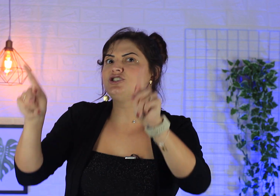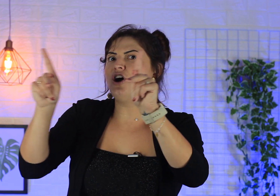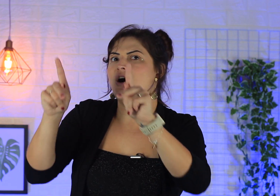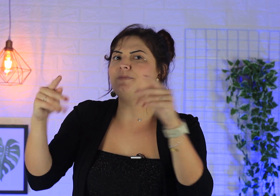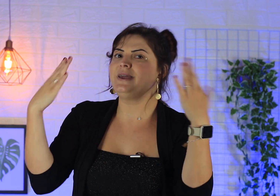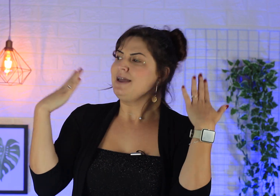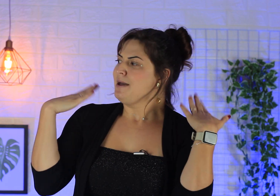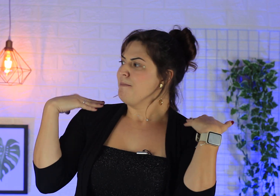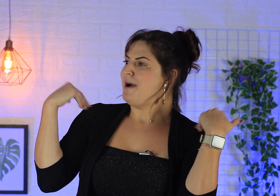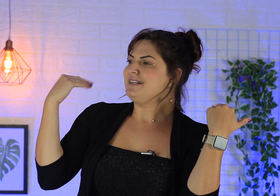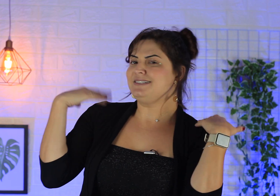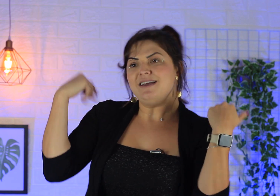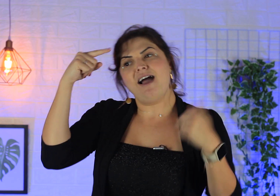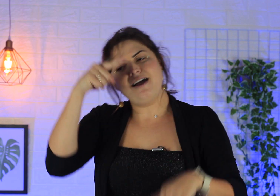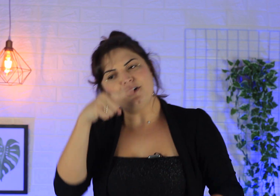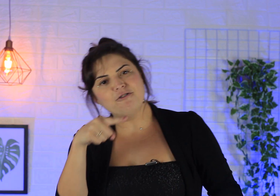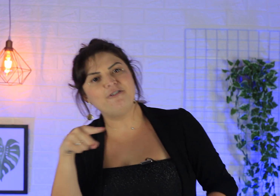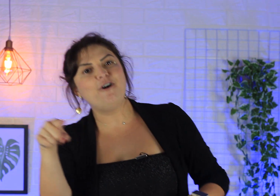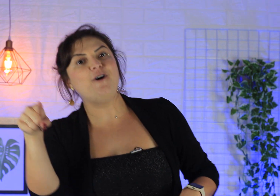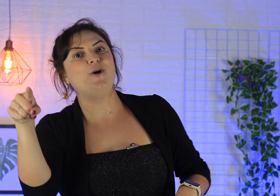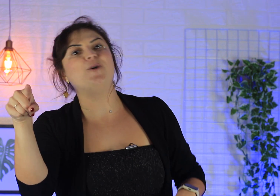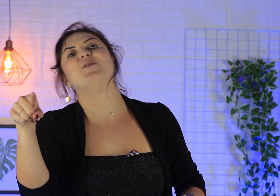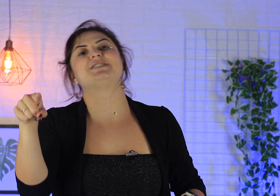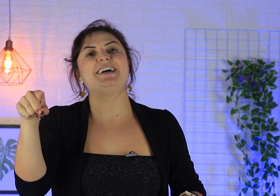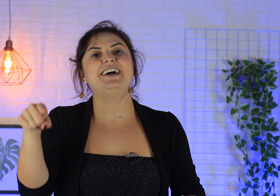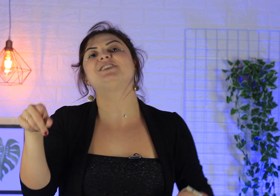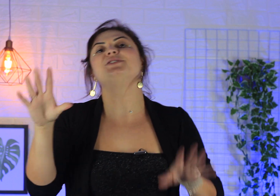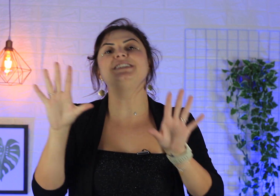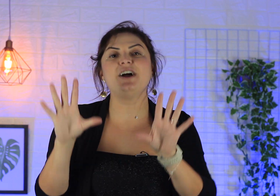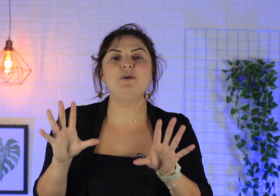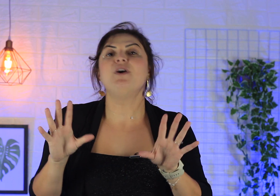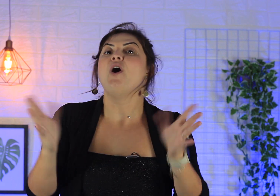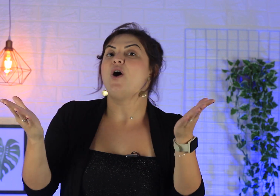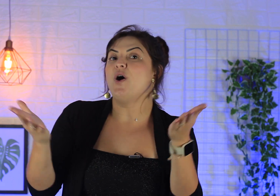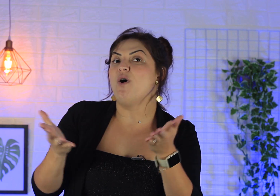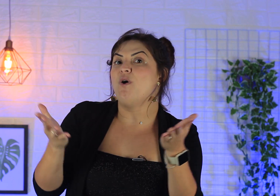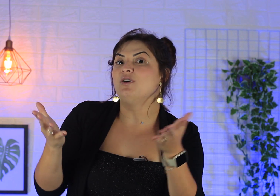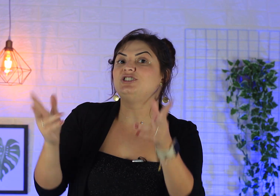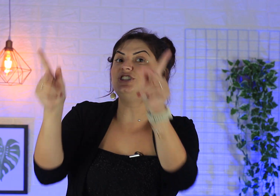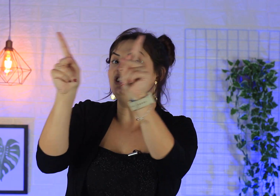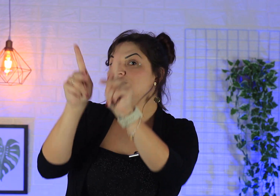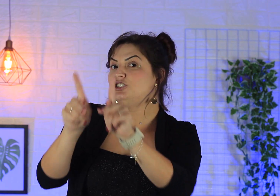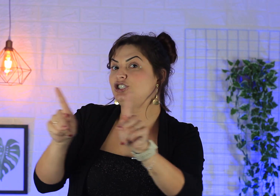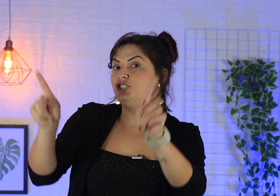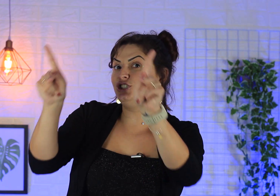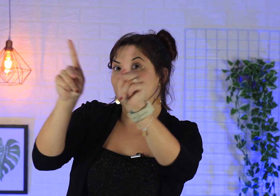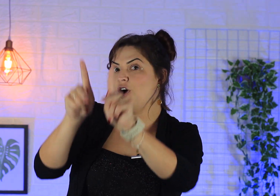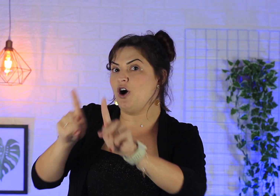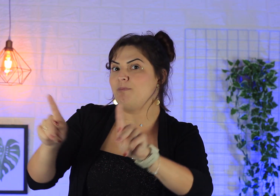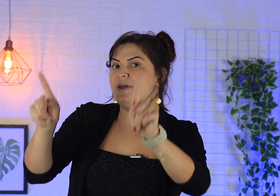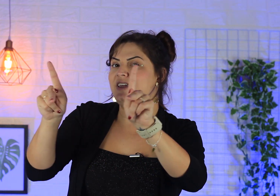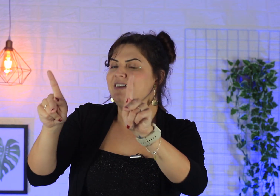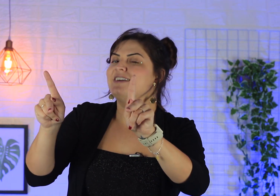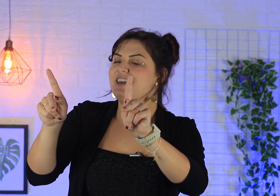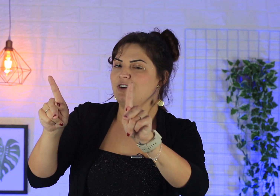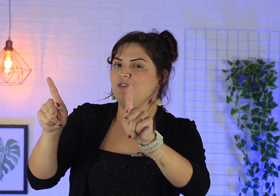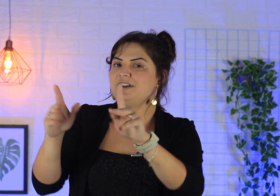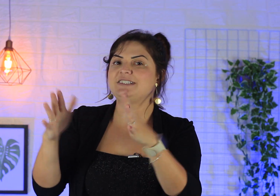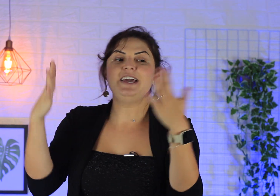shopping, passear eu vou, certo? Então hoje, shopping, o que que eu vou fazer?